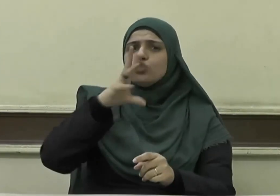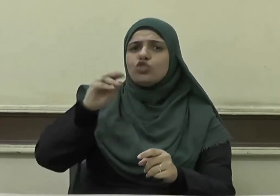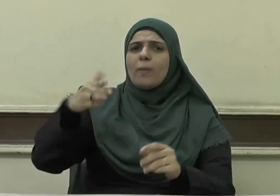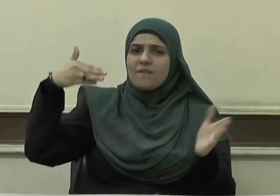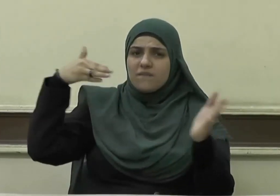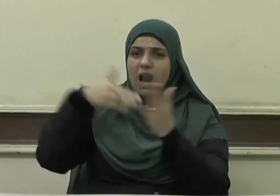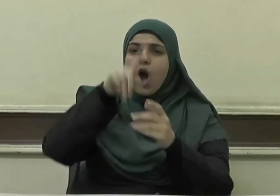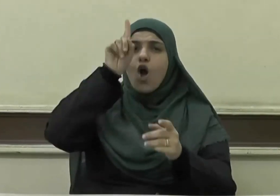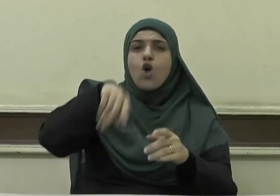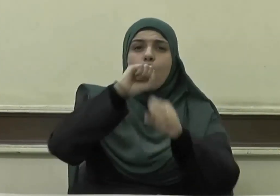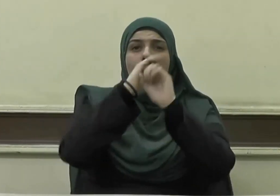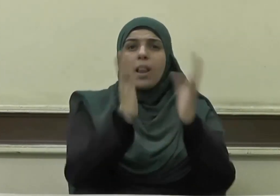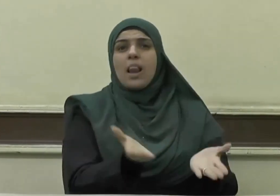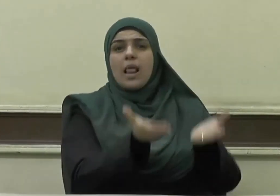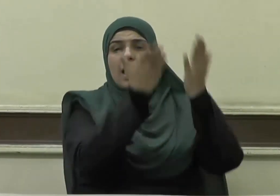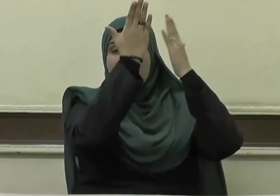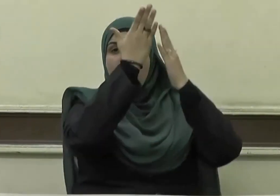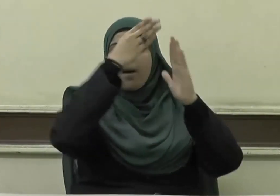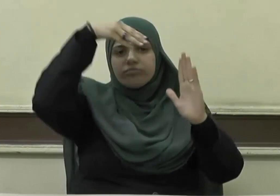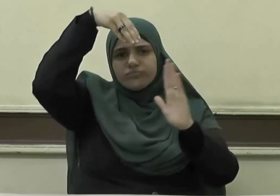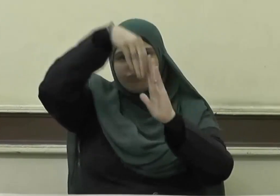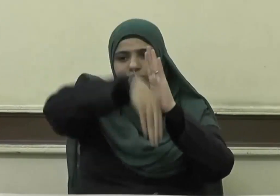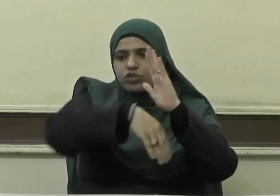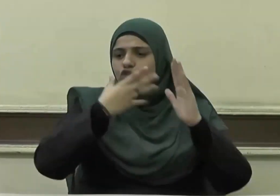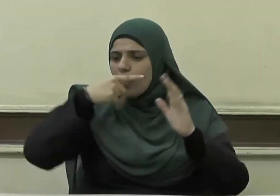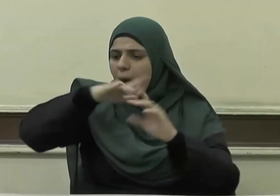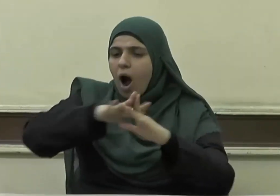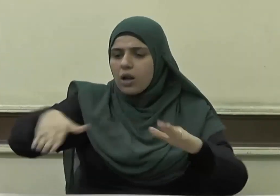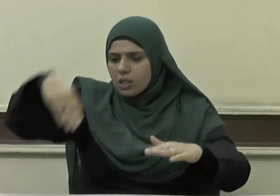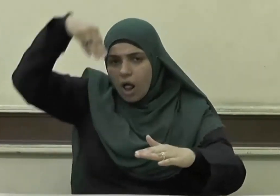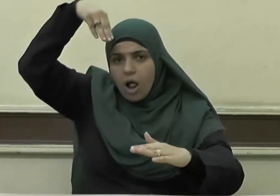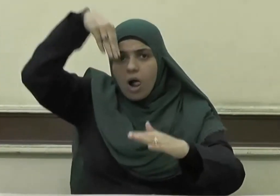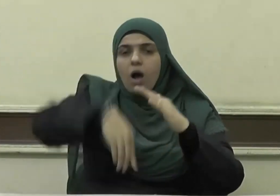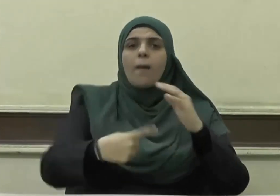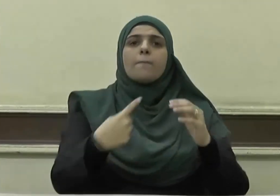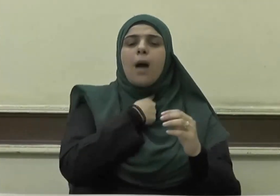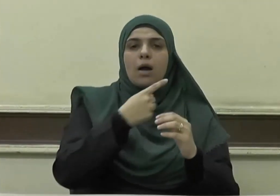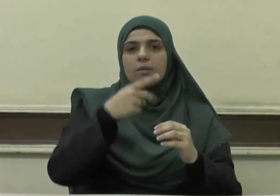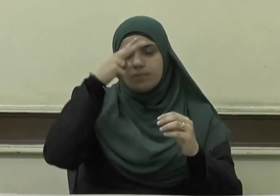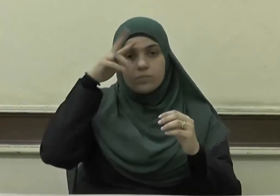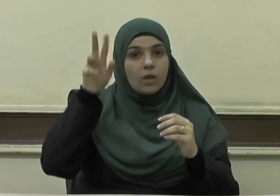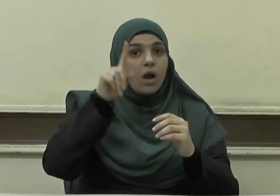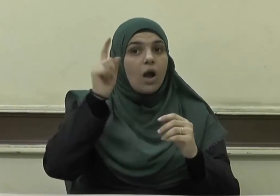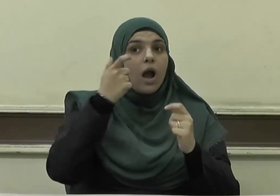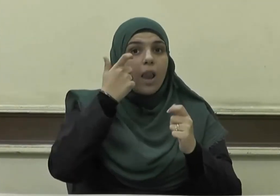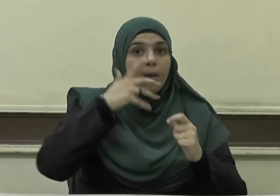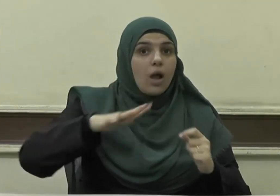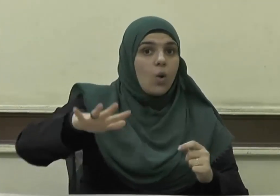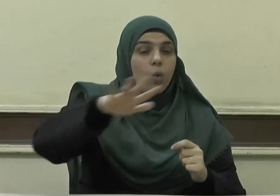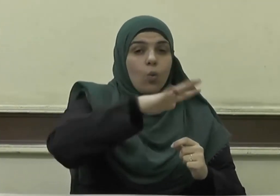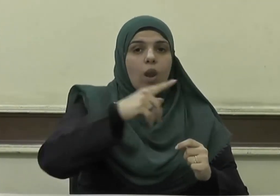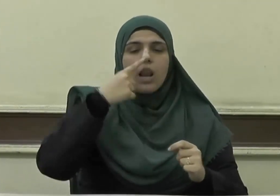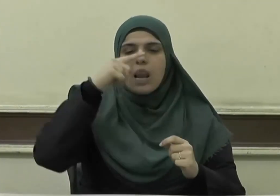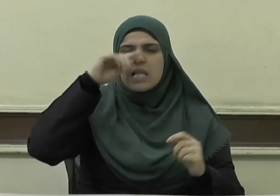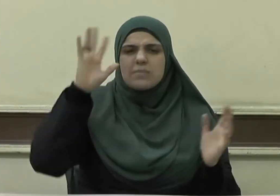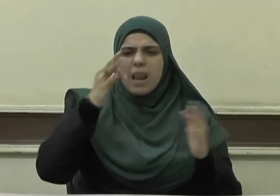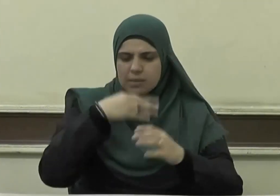القيامة إلى سبع أراضين فما أحران أن نتمسك بكل